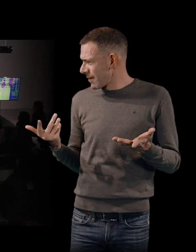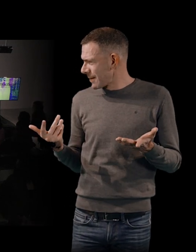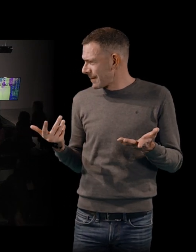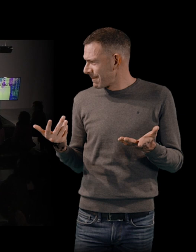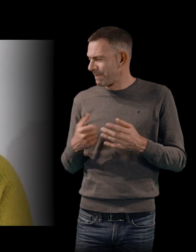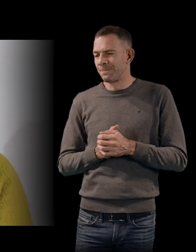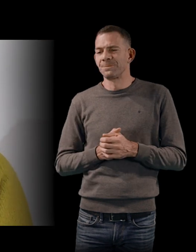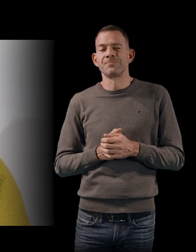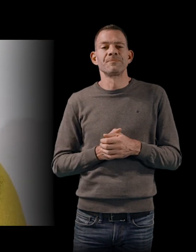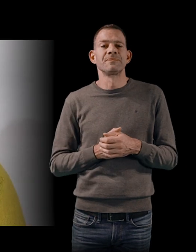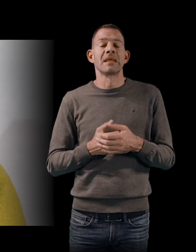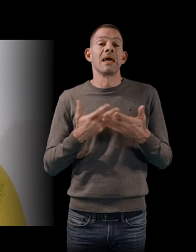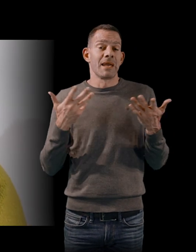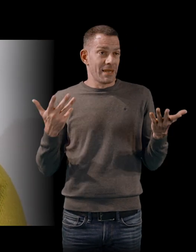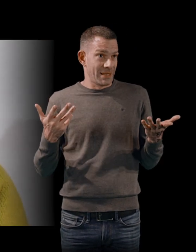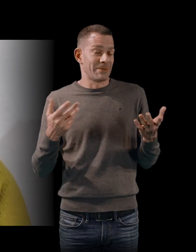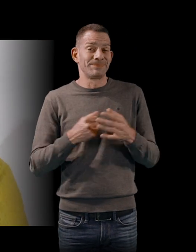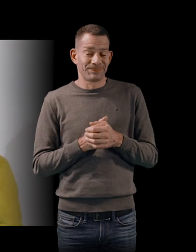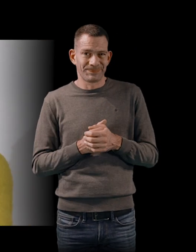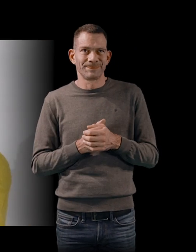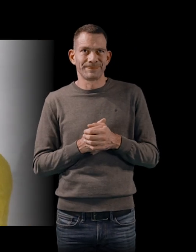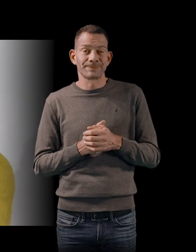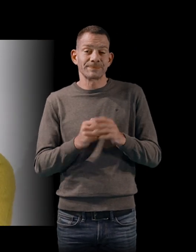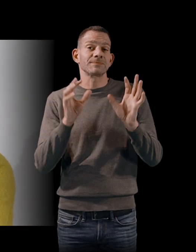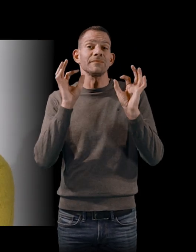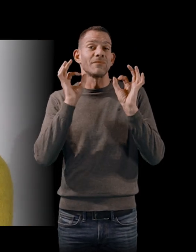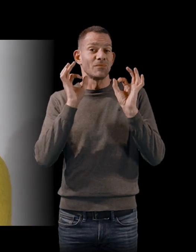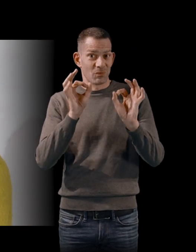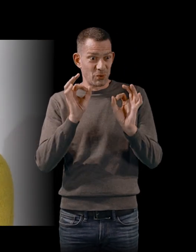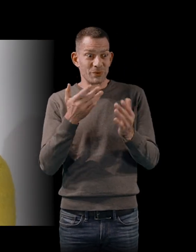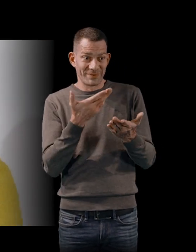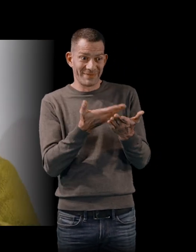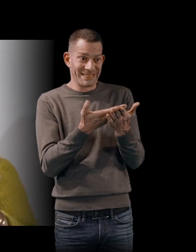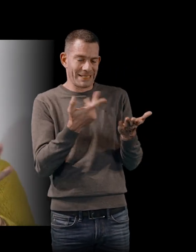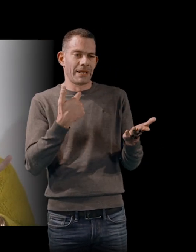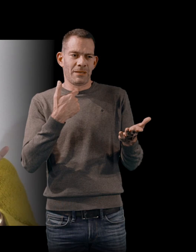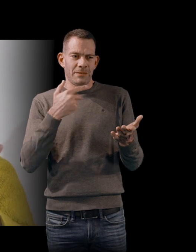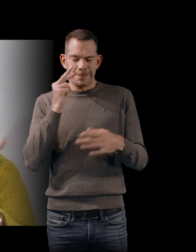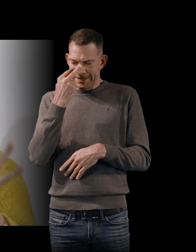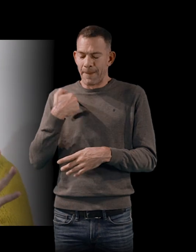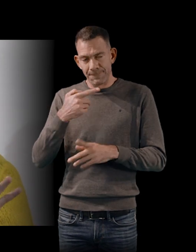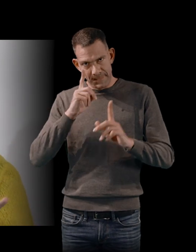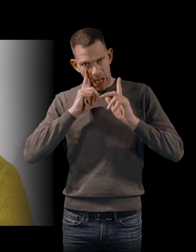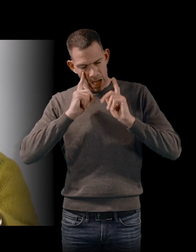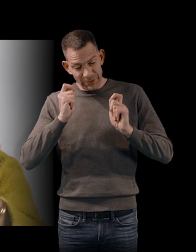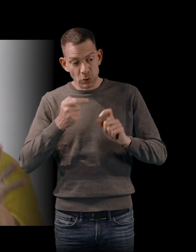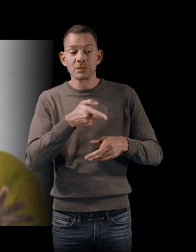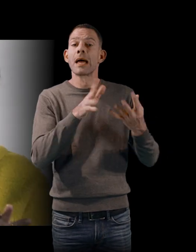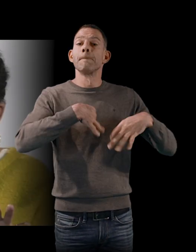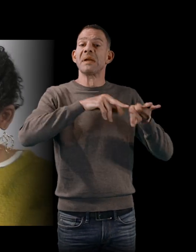a joué ? Ça a joué sur... C'était justement pour cette question-là de se dire, attention, ça, c'est pas mon pays, ça s'est passé à 60 ans,